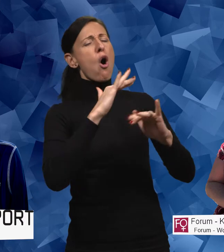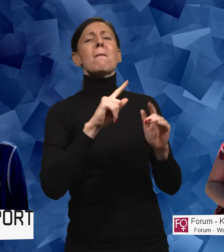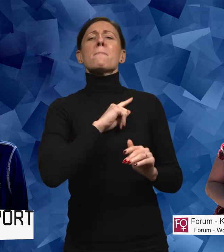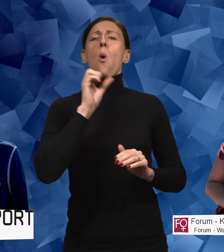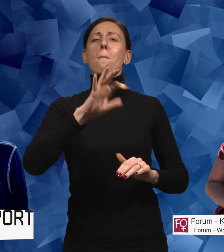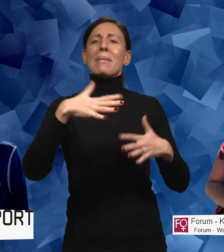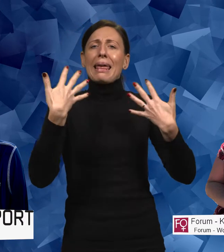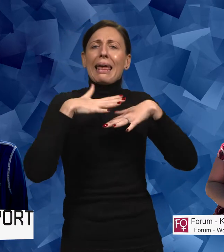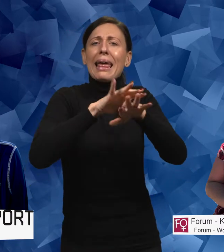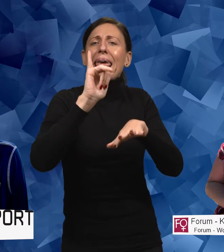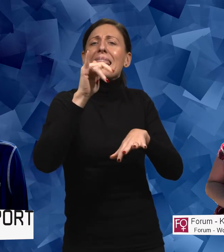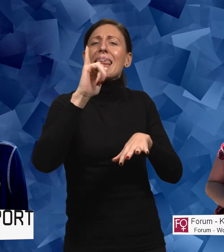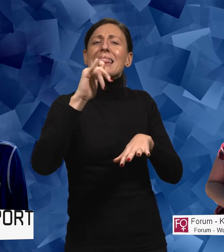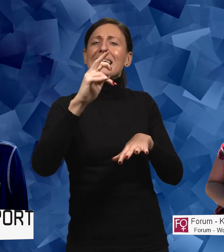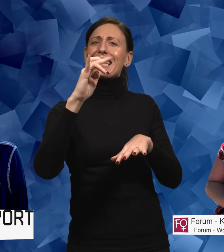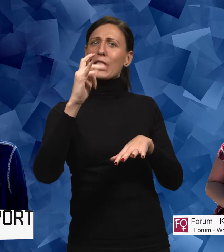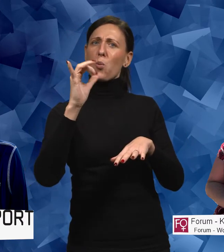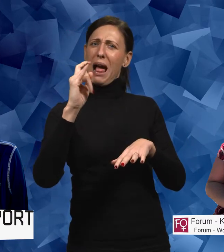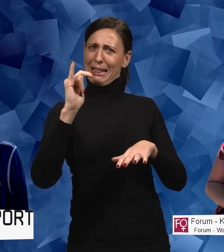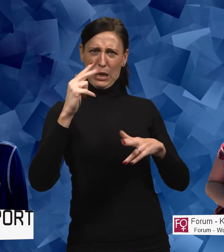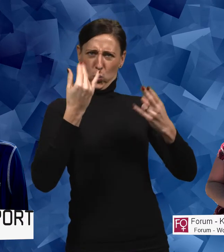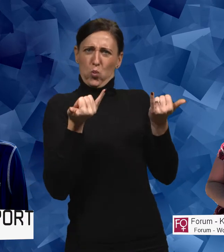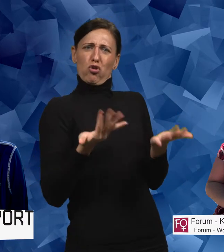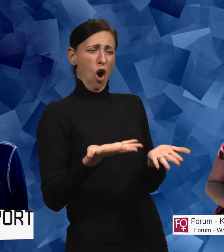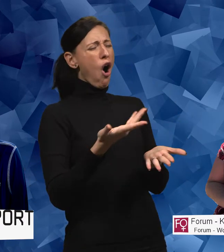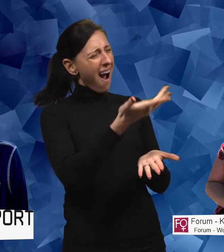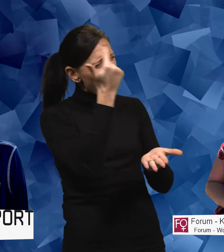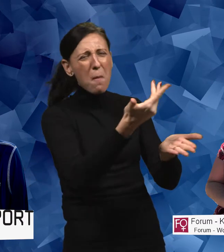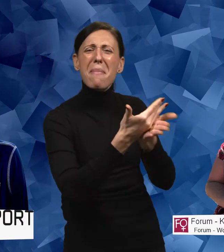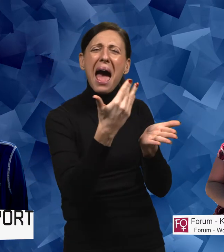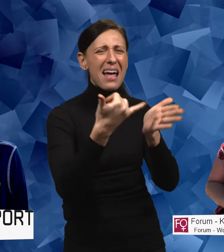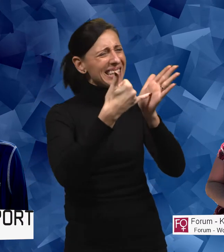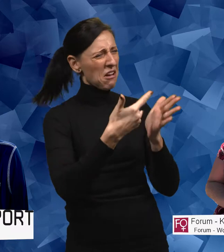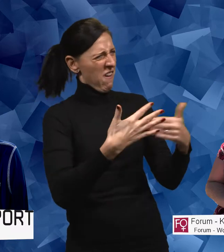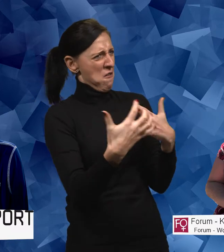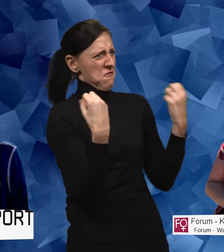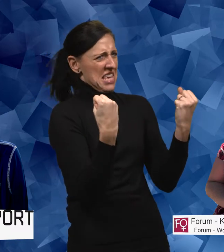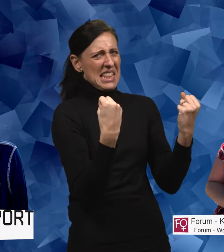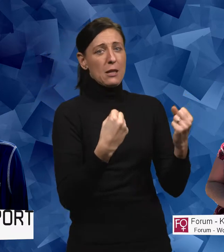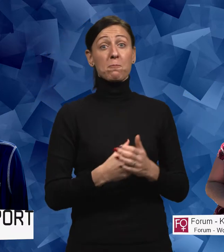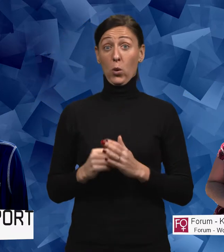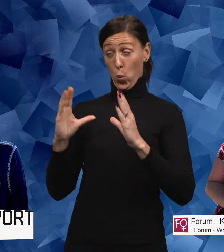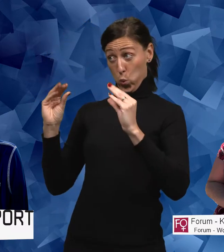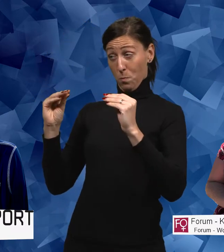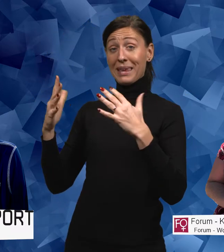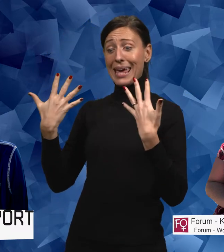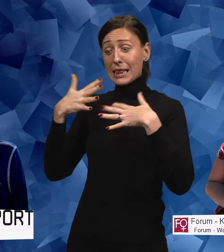intersektionalitet nu för tiden. Har du lust att berätta vad är det och varför är det viktigt? Att ha ett